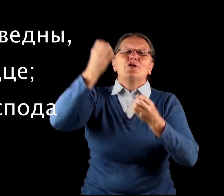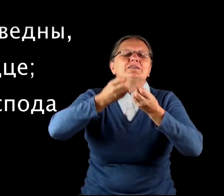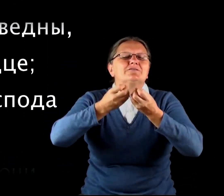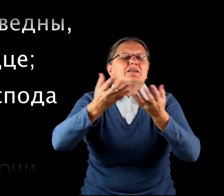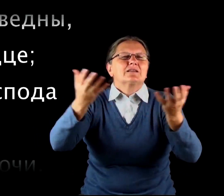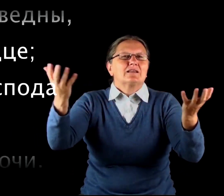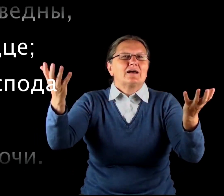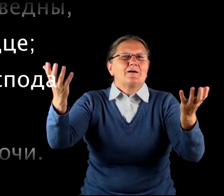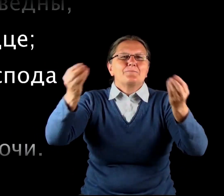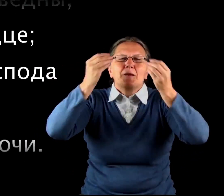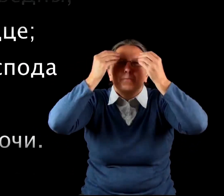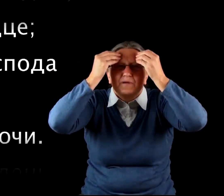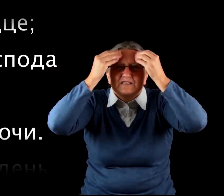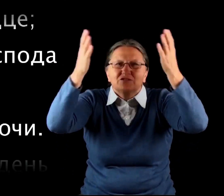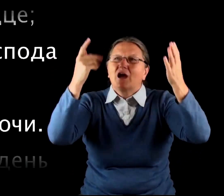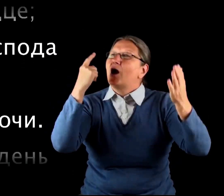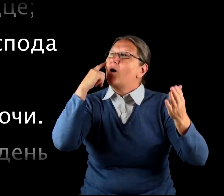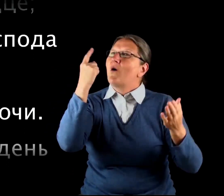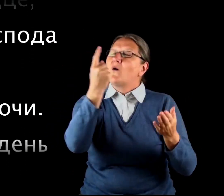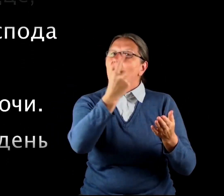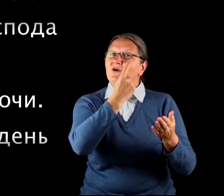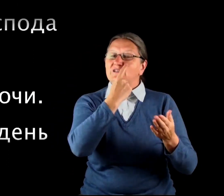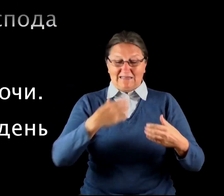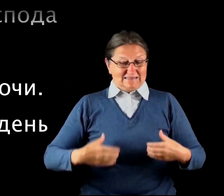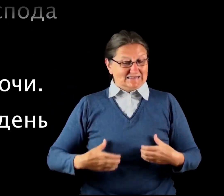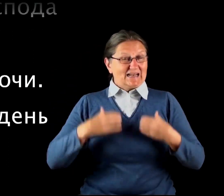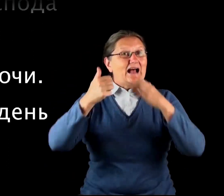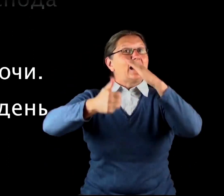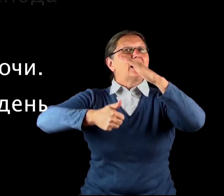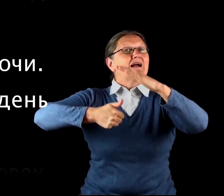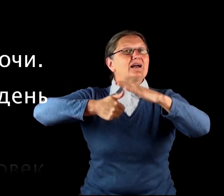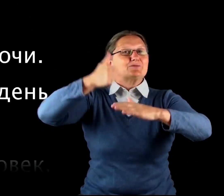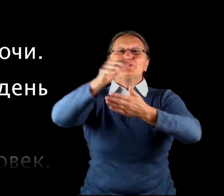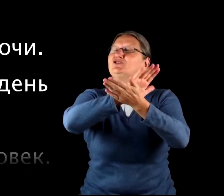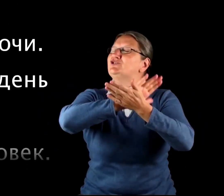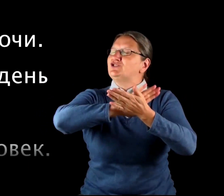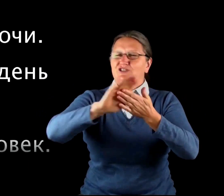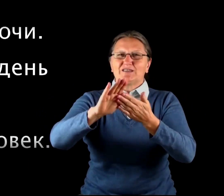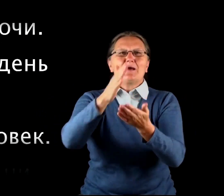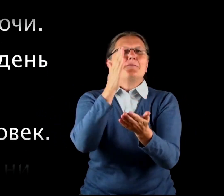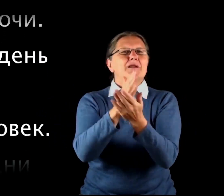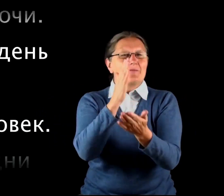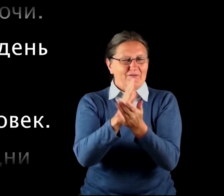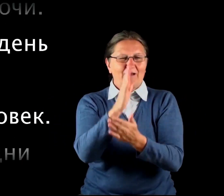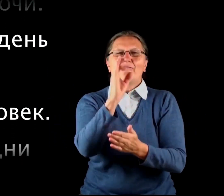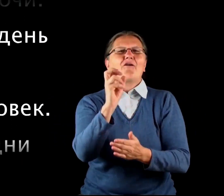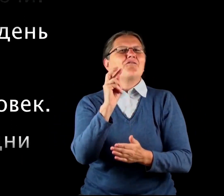светла, Просвещает очи, Страх Господень чист, Пребывает вовек.